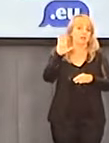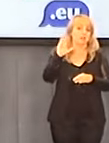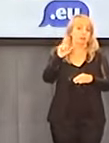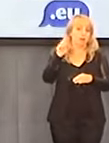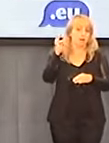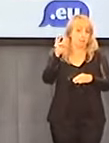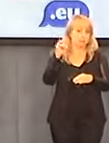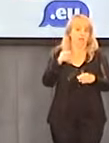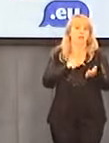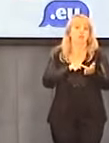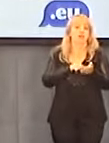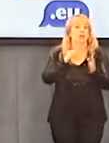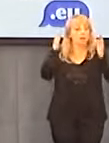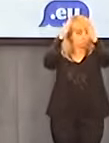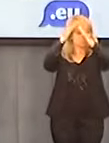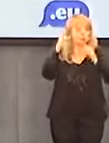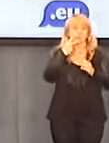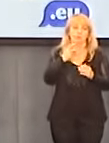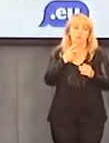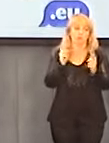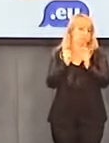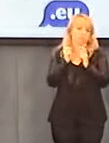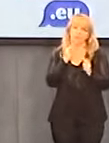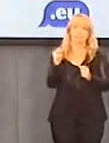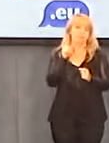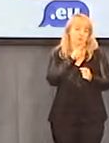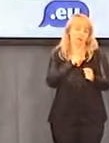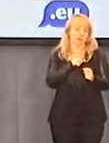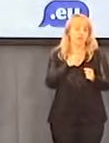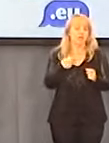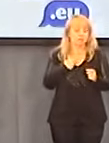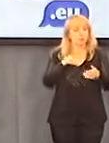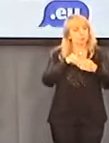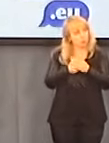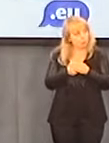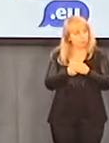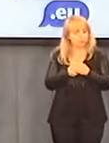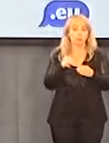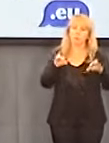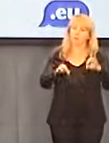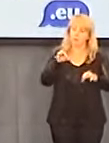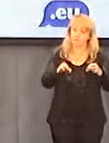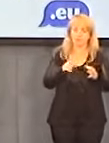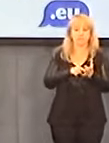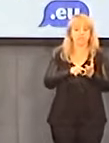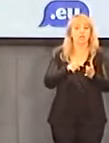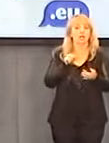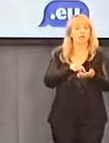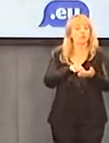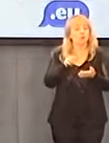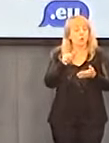hierarchowie Kościoła zaprzeczają temu. Ja powtarzam to, co wczoraj mówiłem na konferencji, że jest to ewidentne.